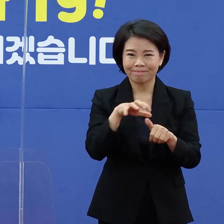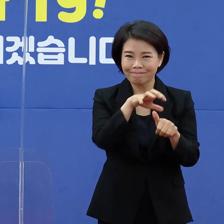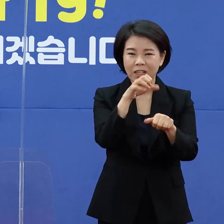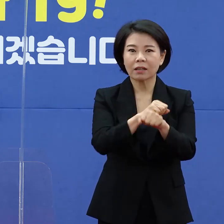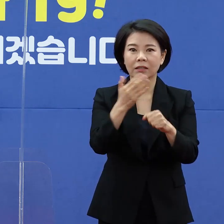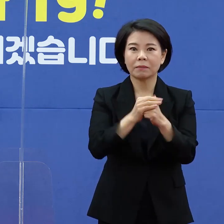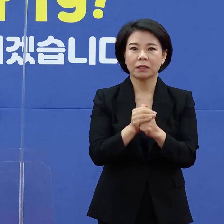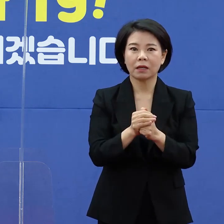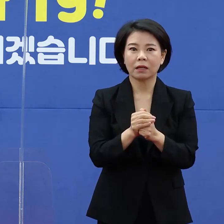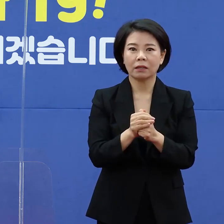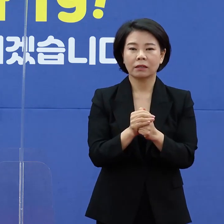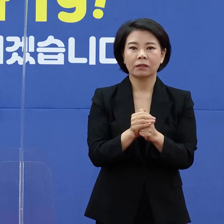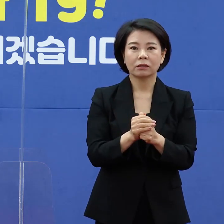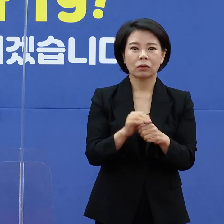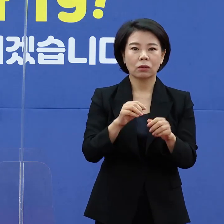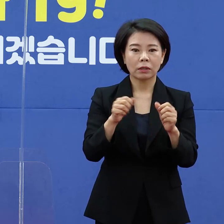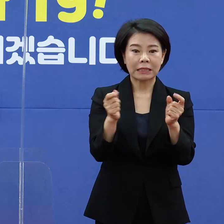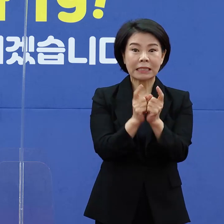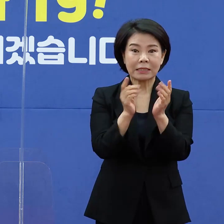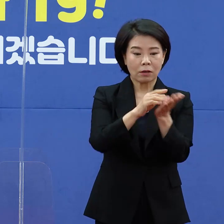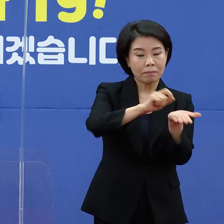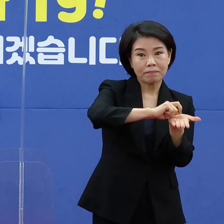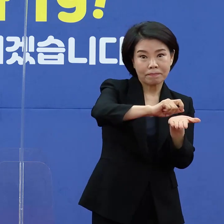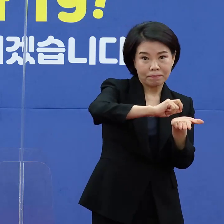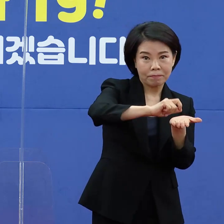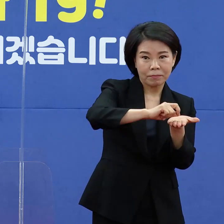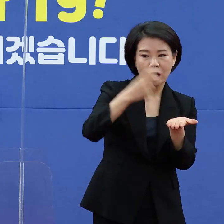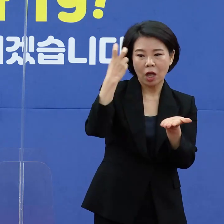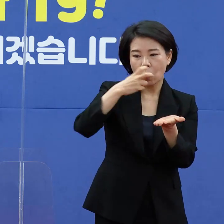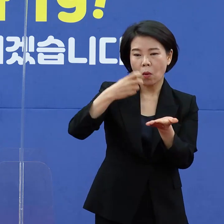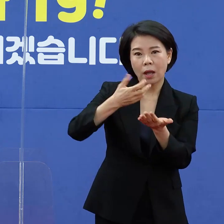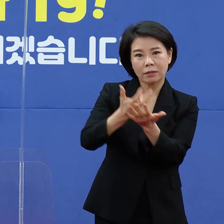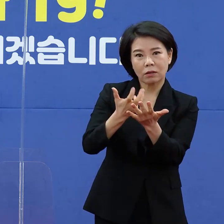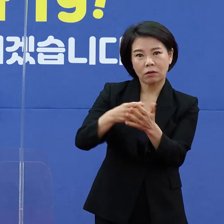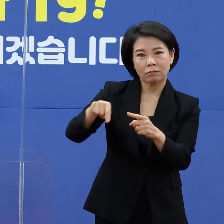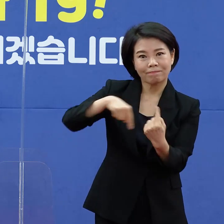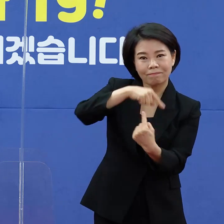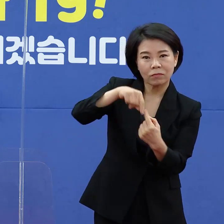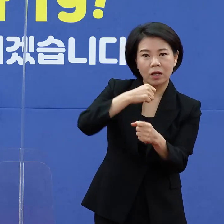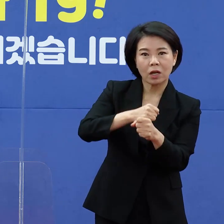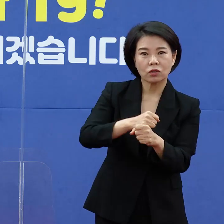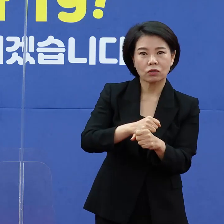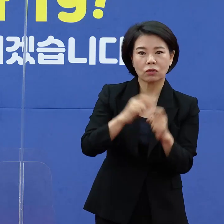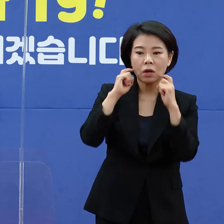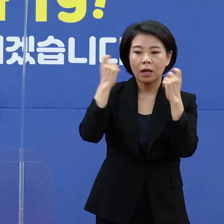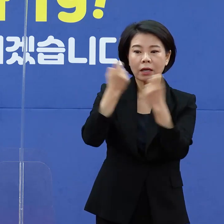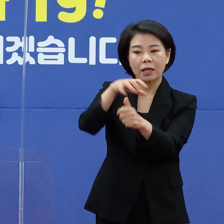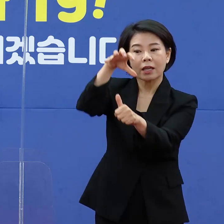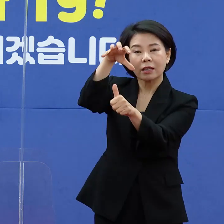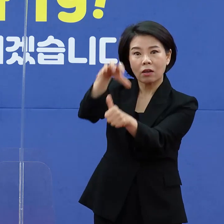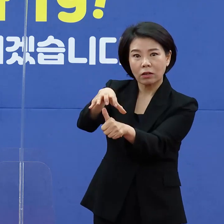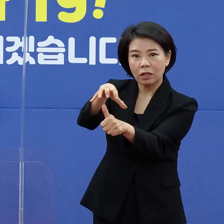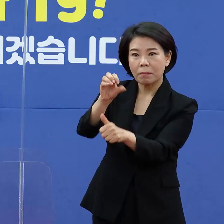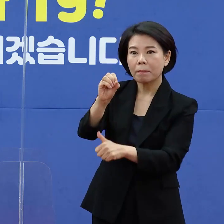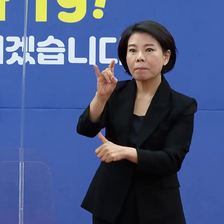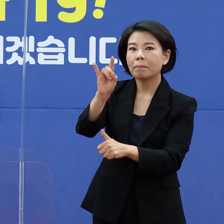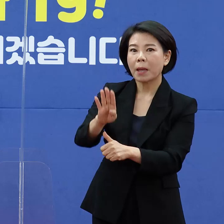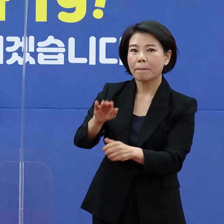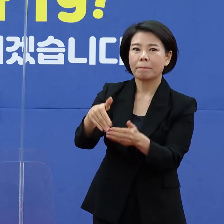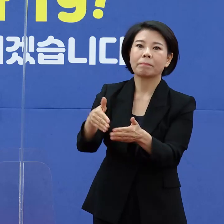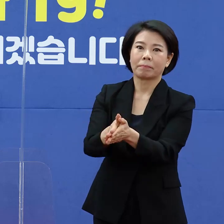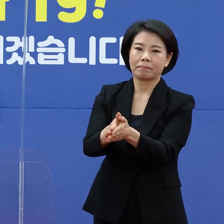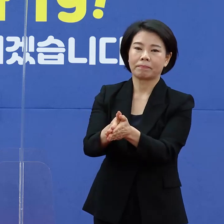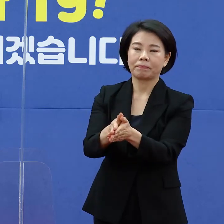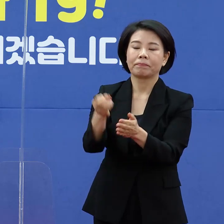또한 자기기입식 전자역학조사서를 운영하고 자기 자가격리 앱을 폐지하게 됩니다.